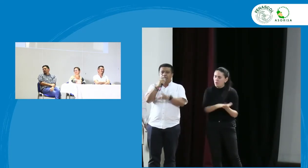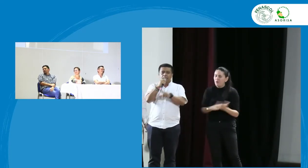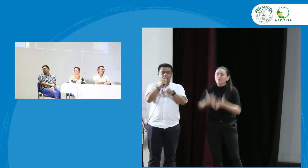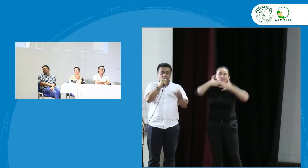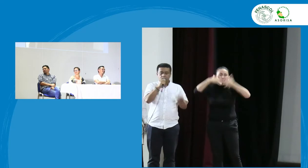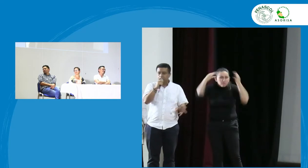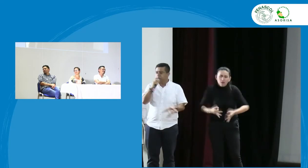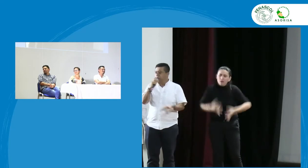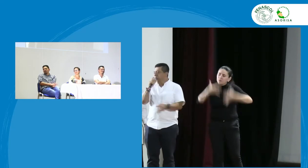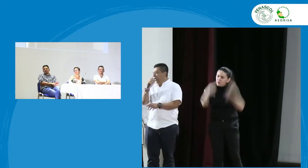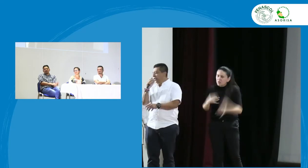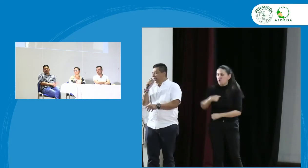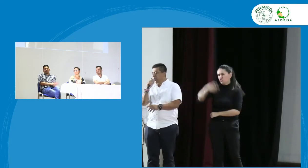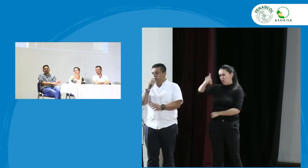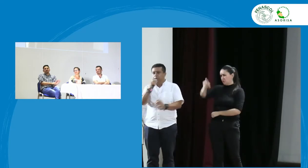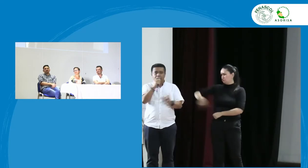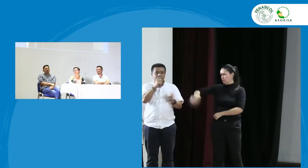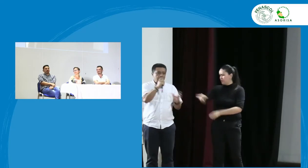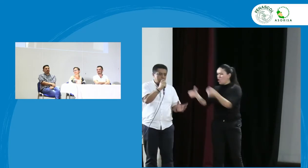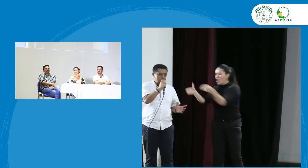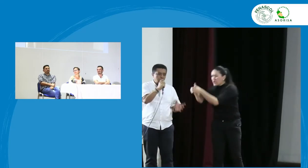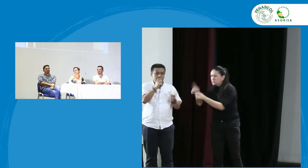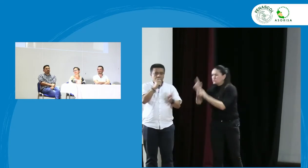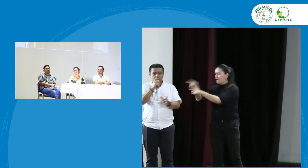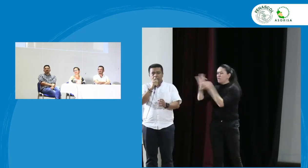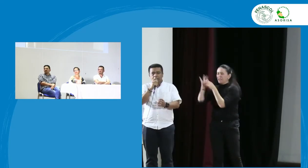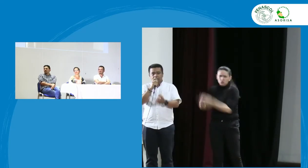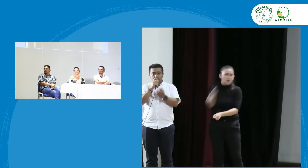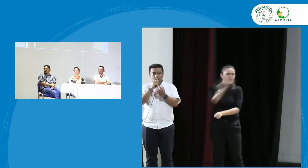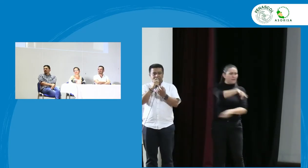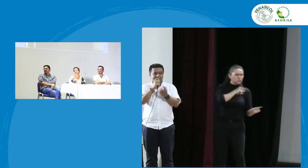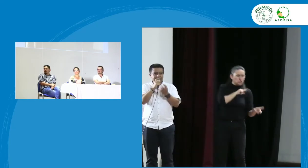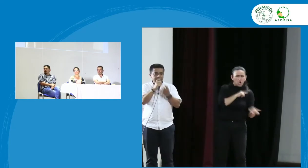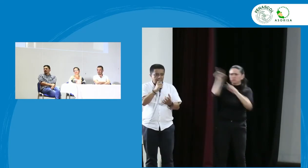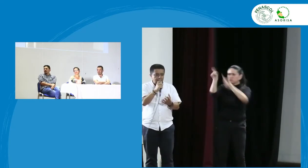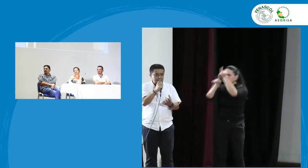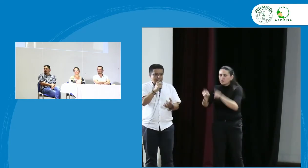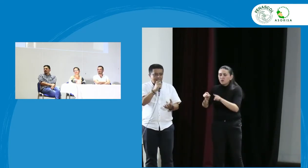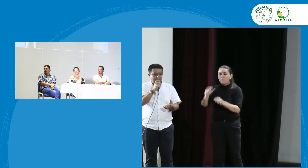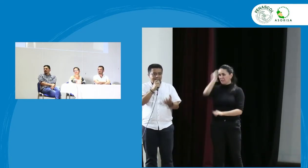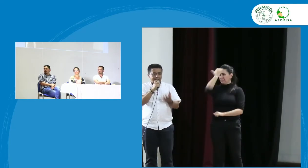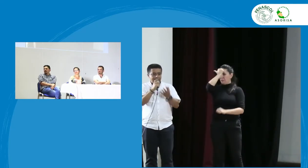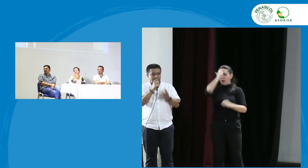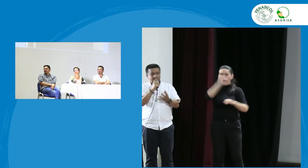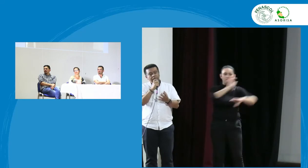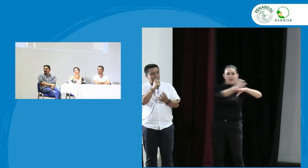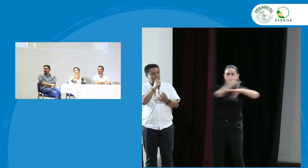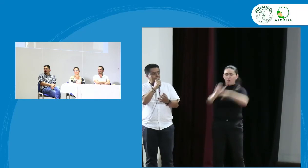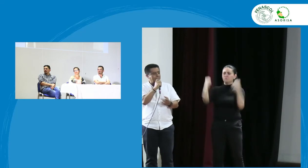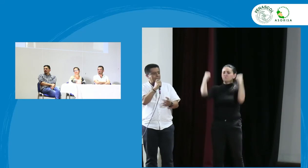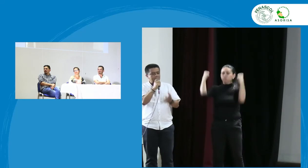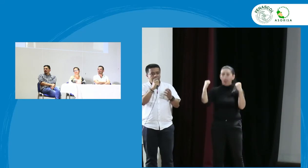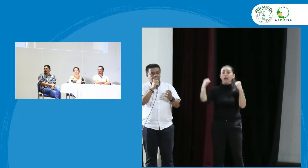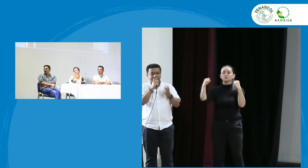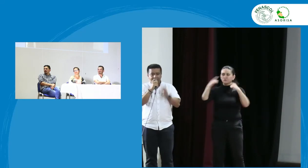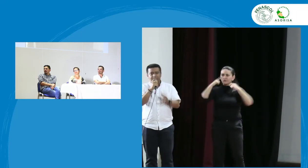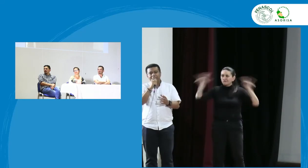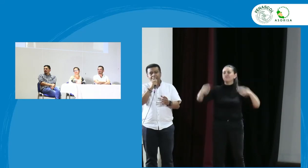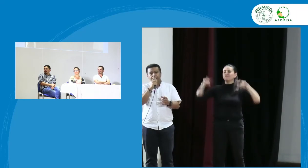de ustedes como organización y Fenasco que son los entes centrales para que echen una mirada y miremos de qué manera